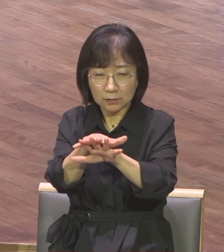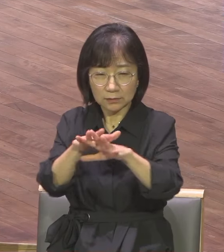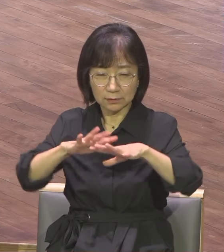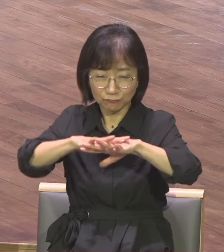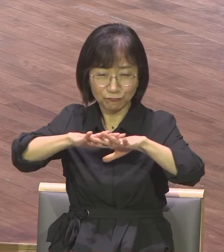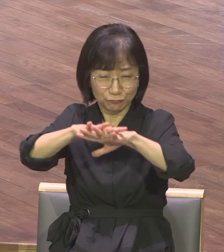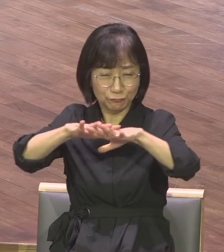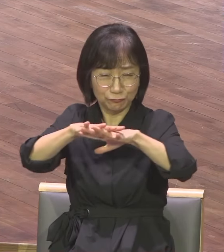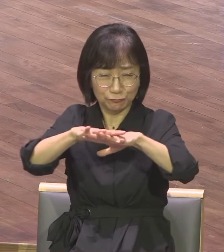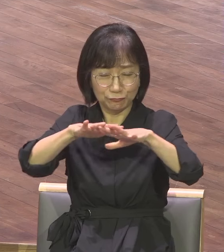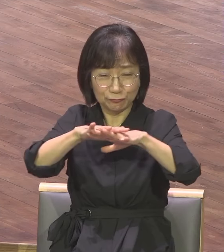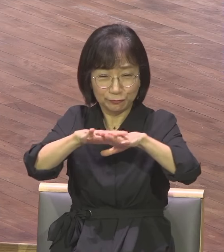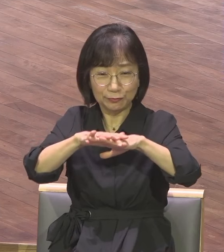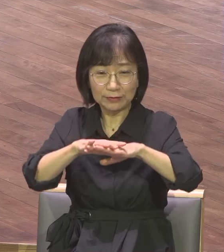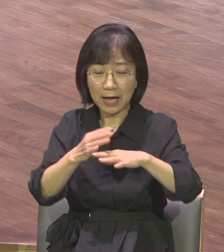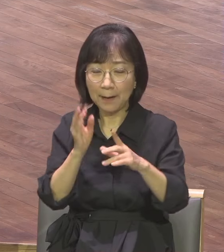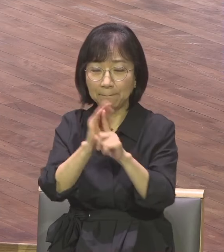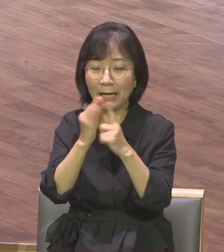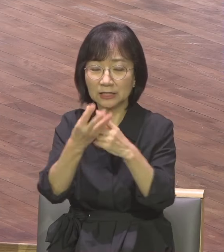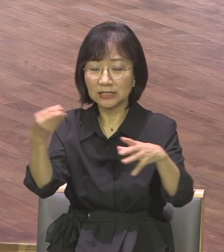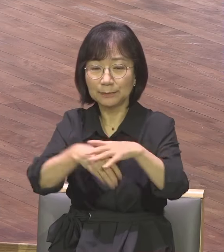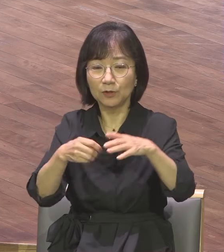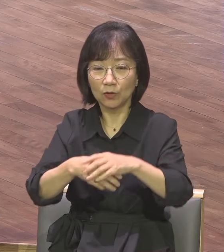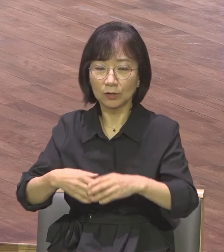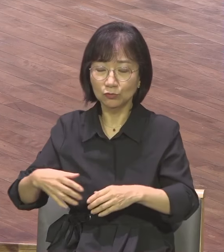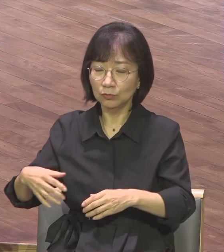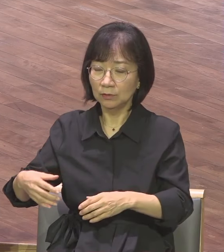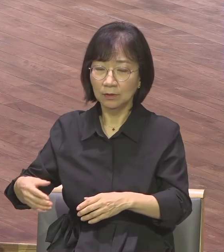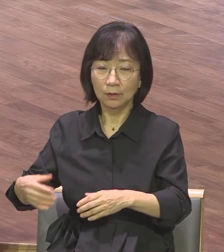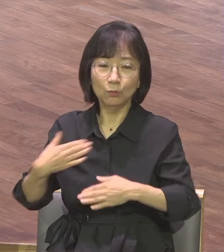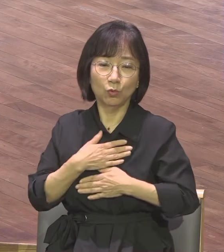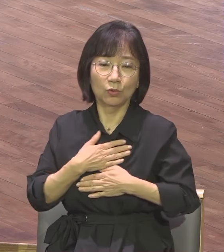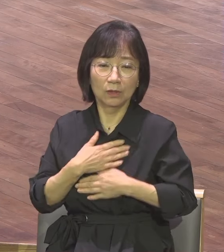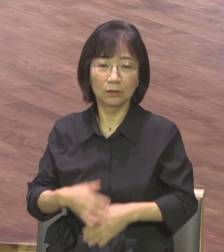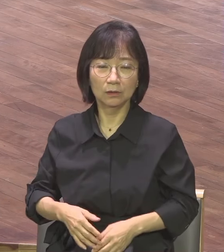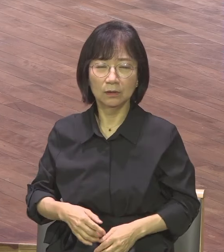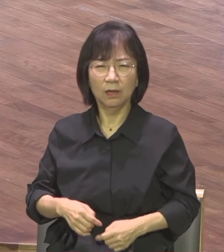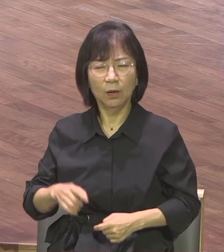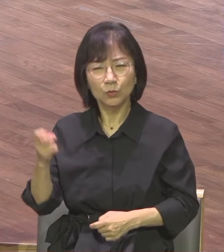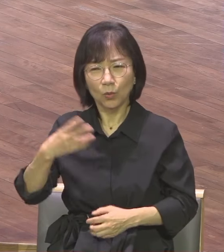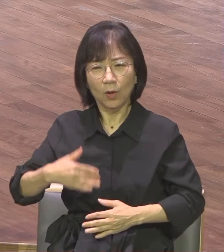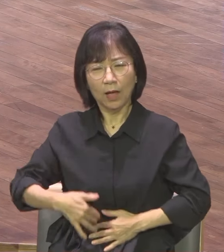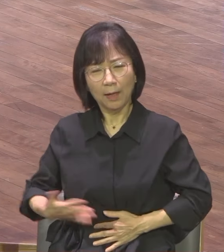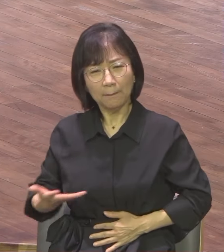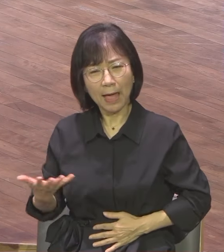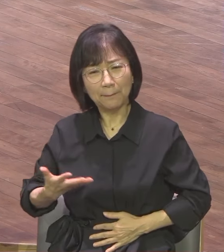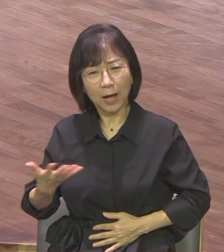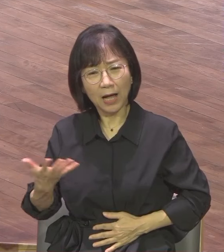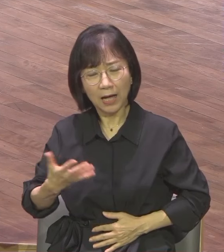닦아 그 배 앞부터 TV에 나왔거든요 마늘을 가지고 배를 쓰던 거예요